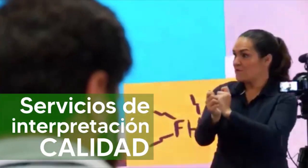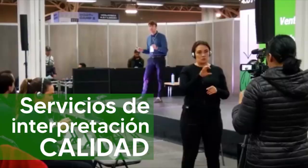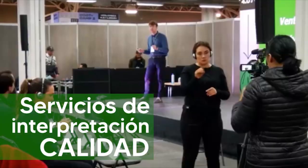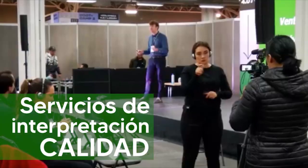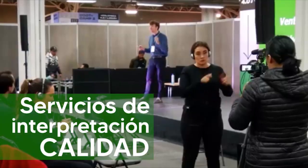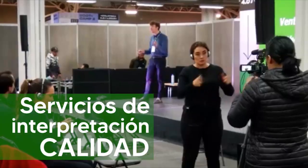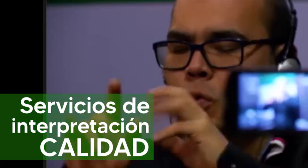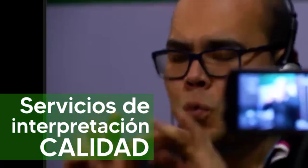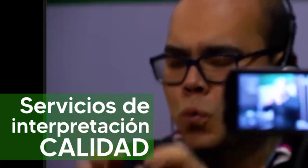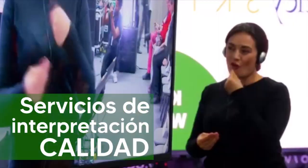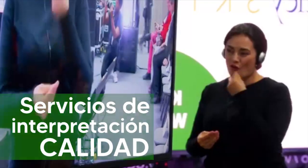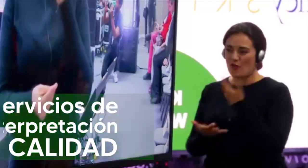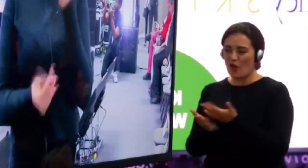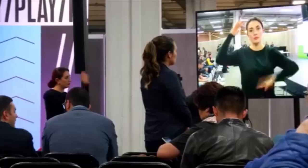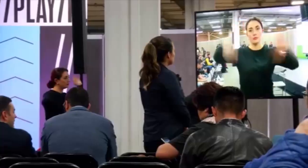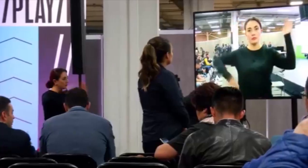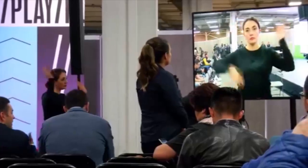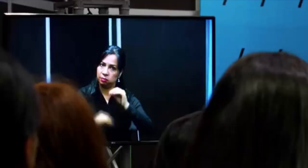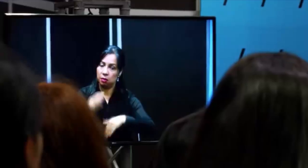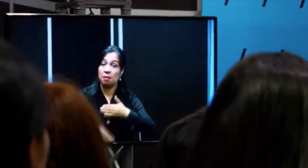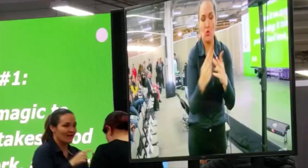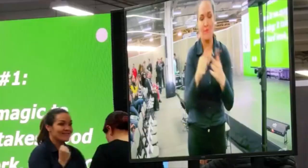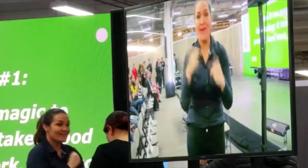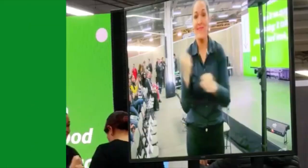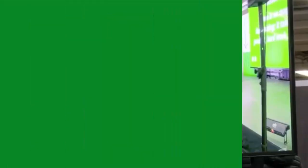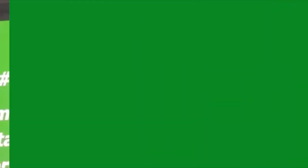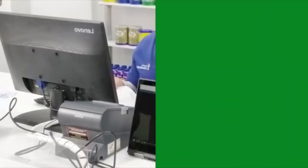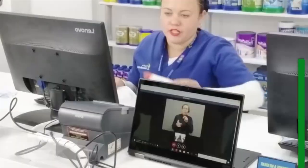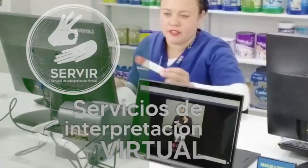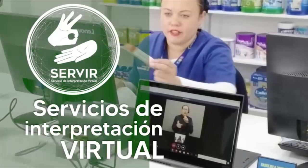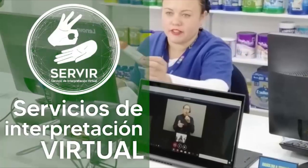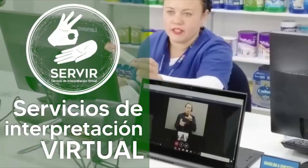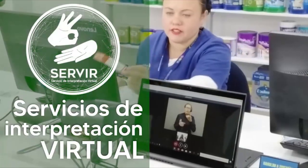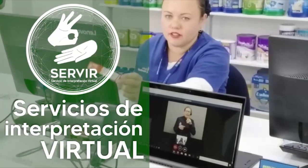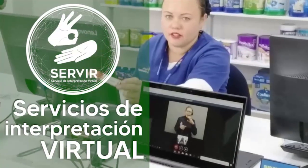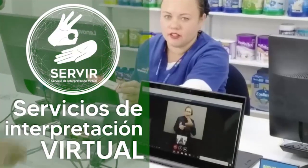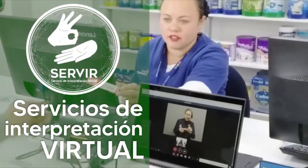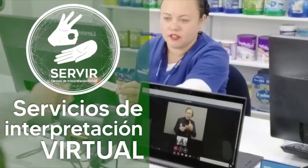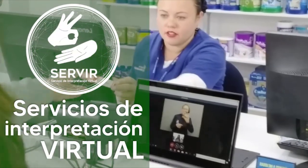Ofrecemos servicios de interpretación de calidad. Servicios de interpretación virtual.